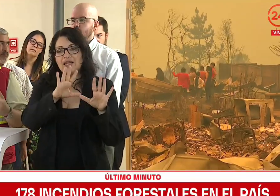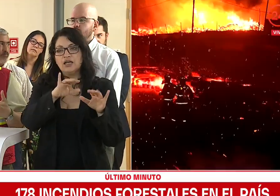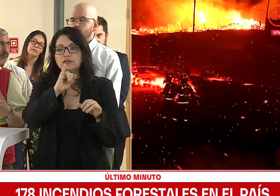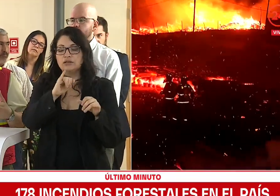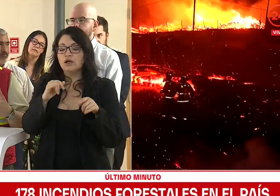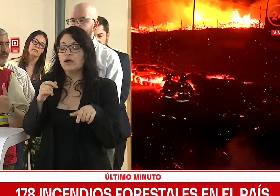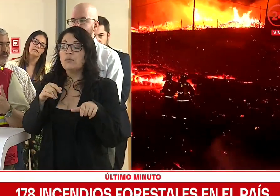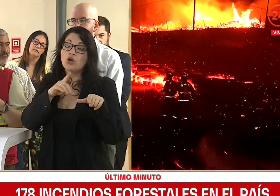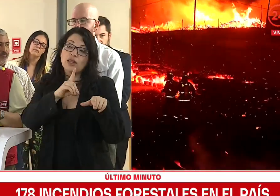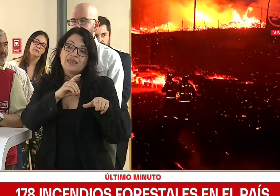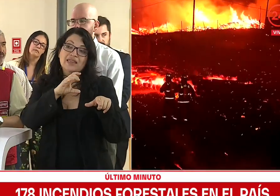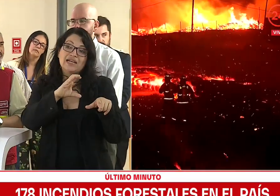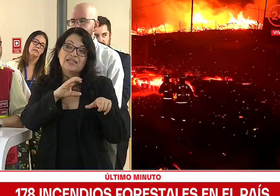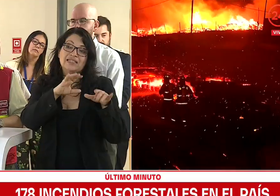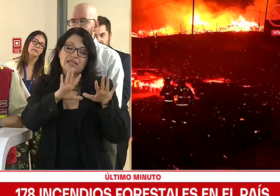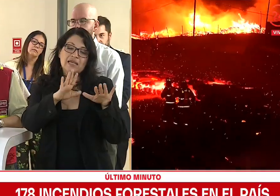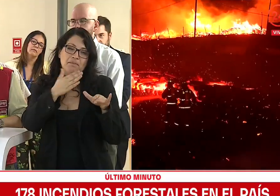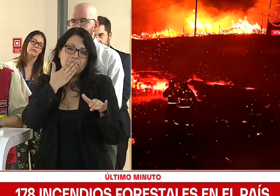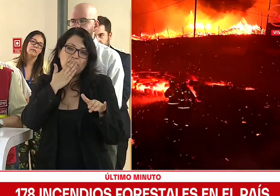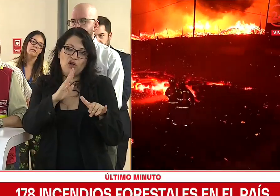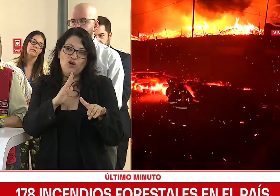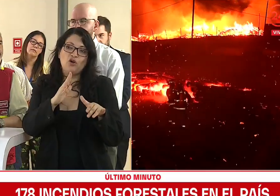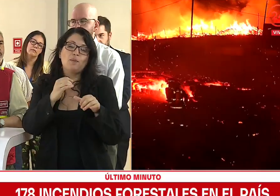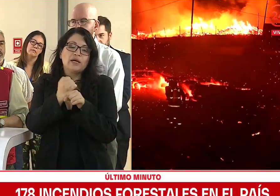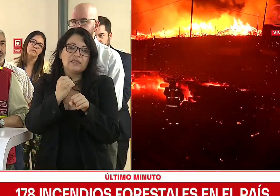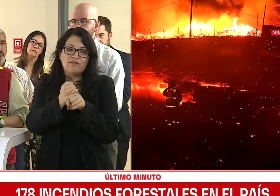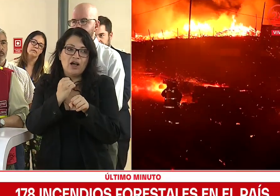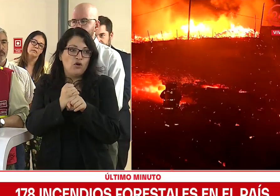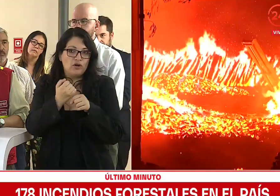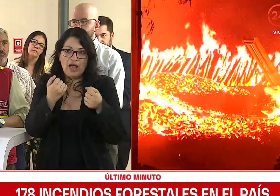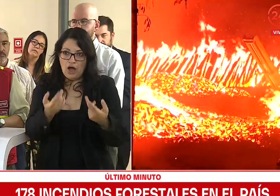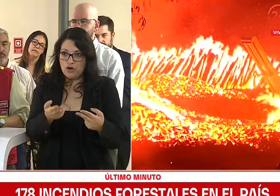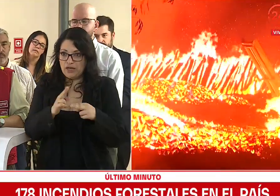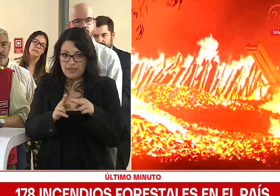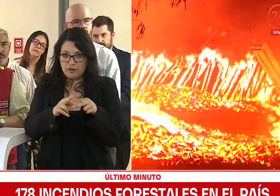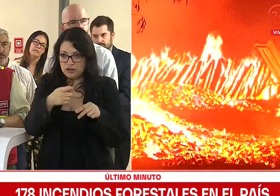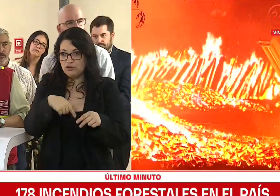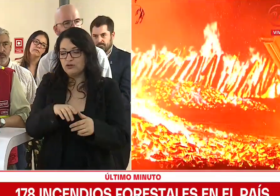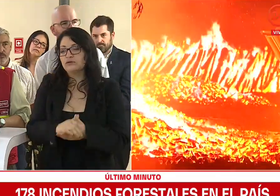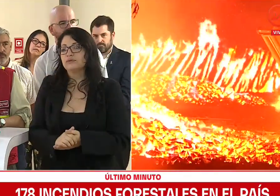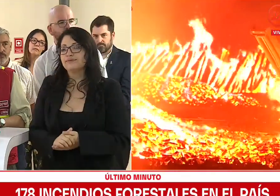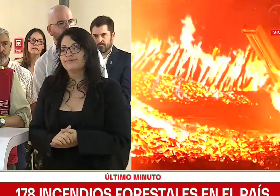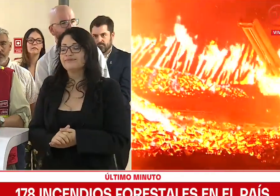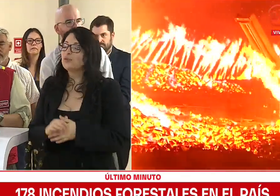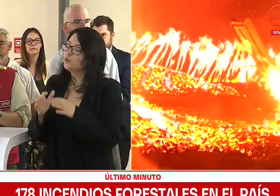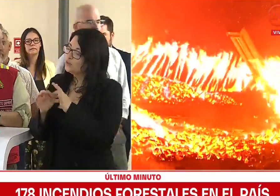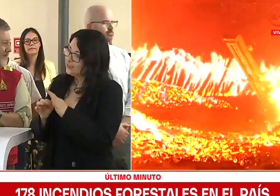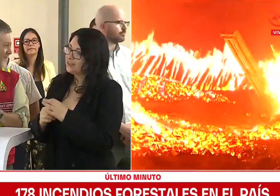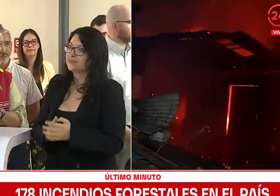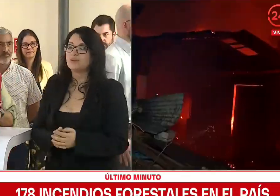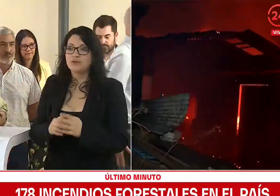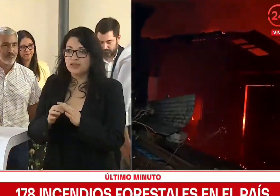siendo el DC-10 más apropiado para los trabajos que hoy día enfrentamos. Muchas gracias. Muchas gracias.